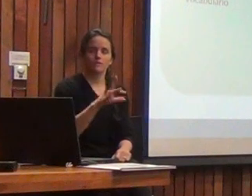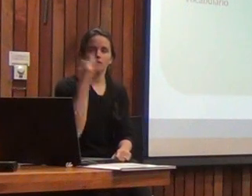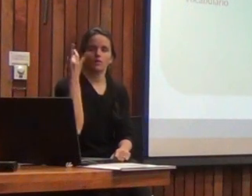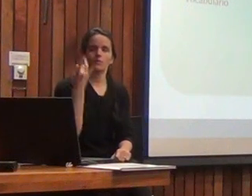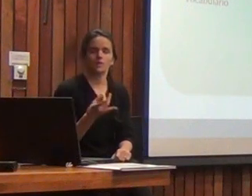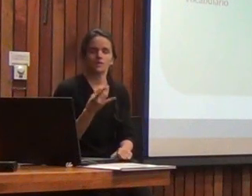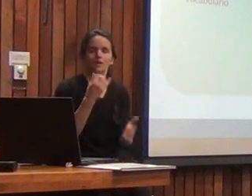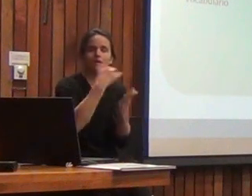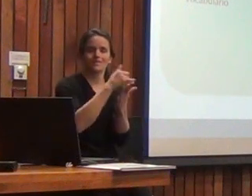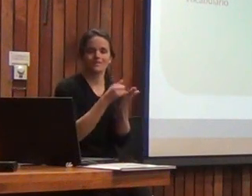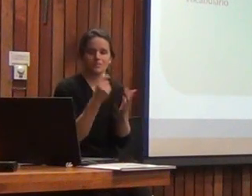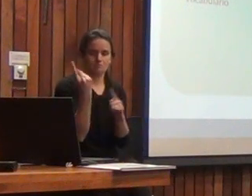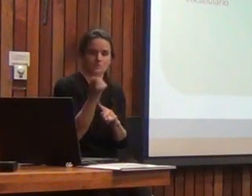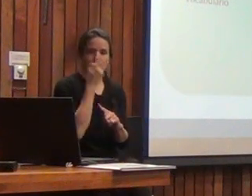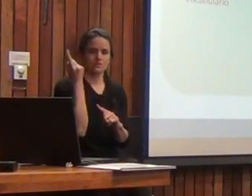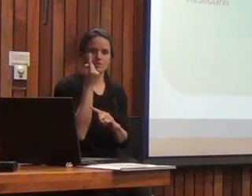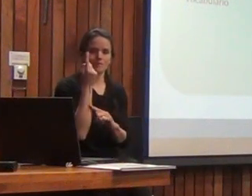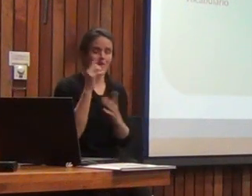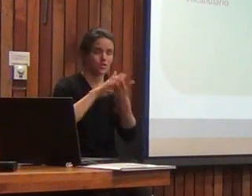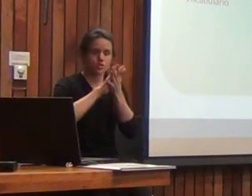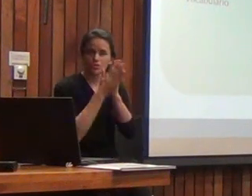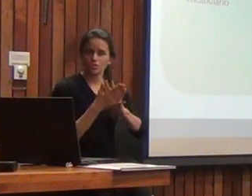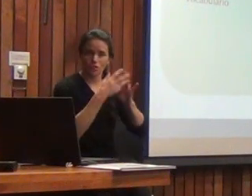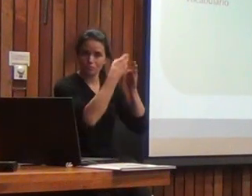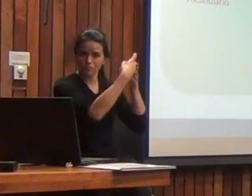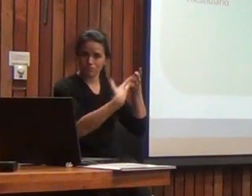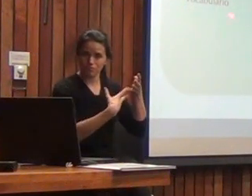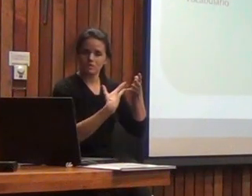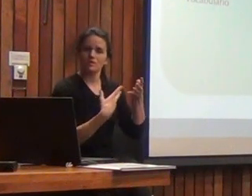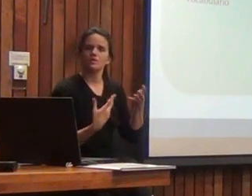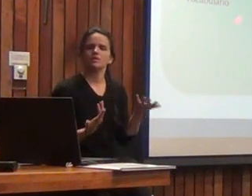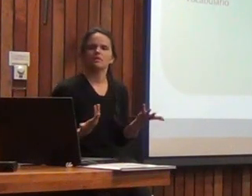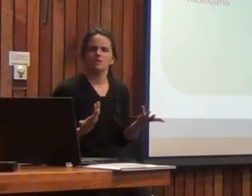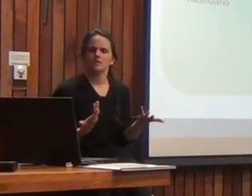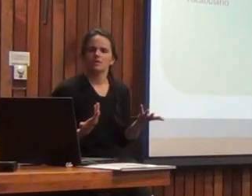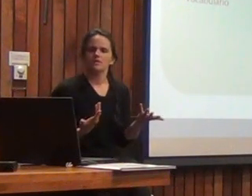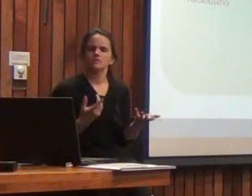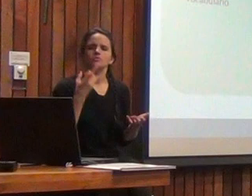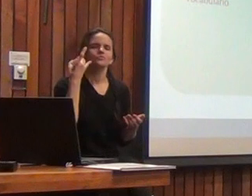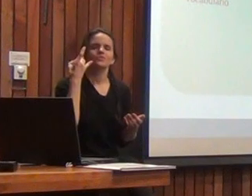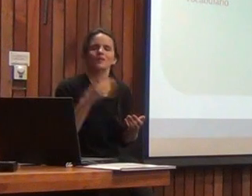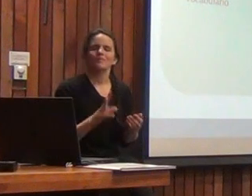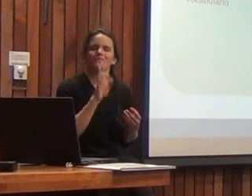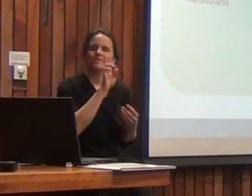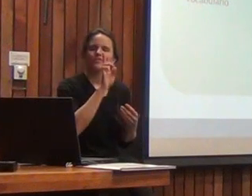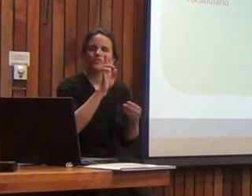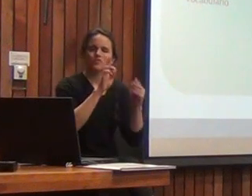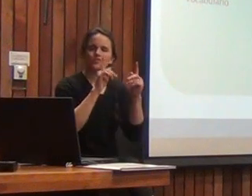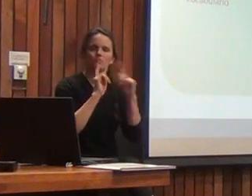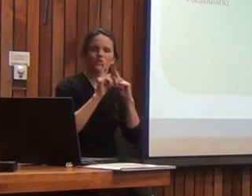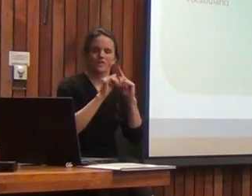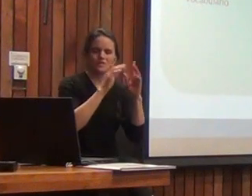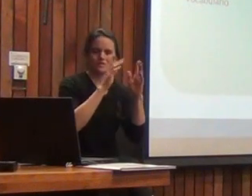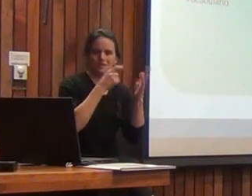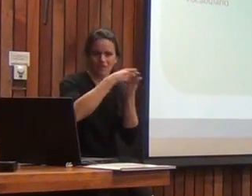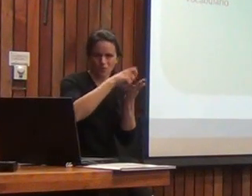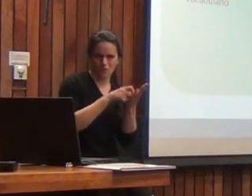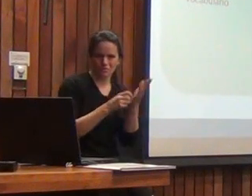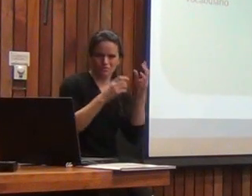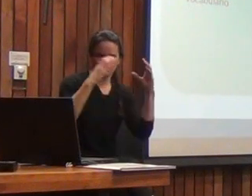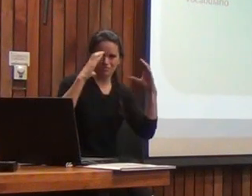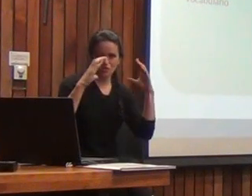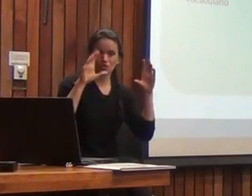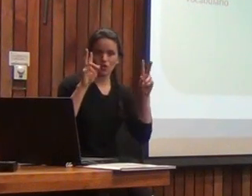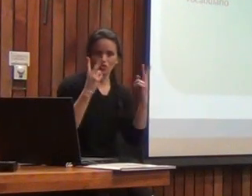nivel de índices principales todos ellos están compuestos de tan solamente dos subpruebas. Por